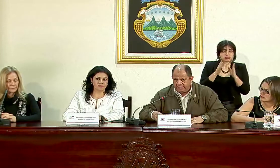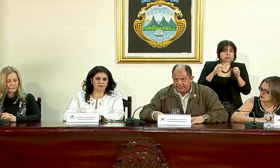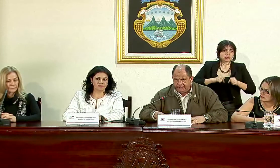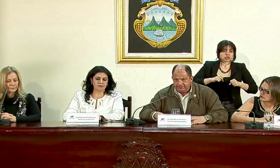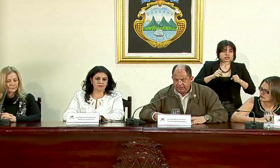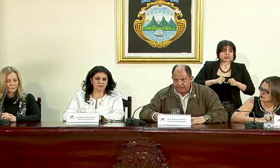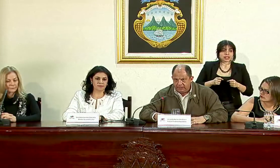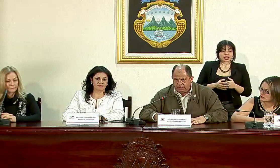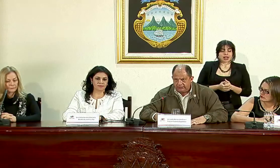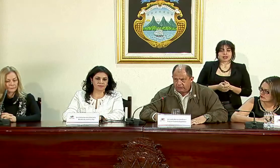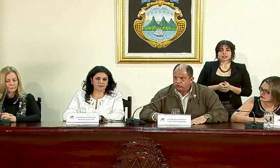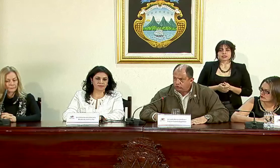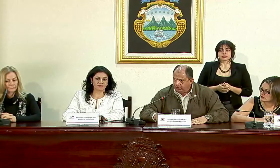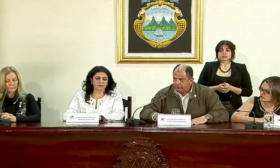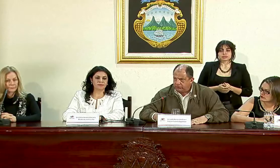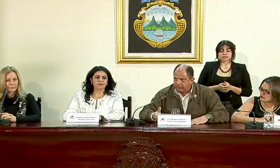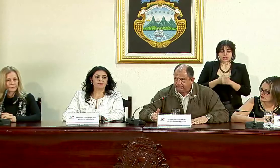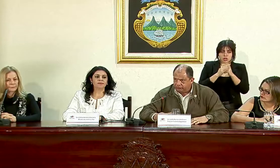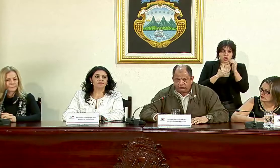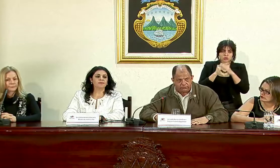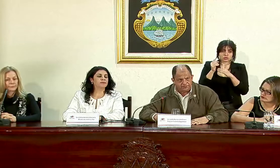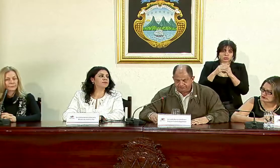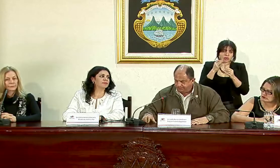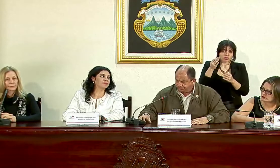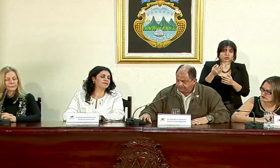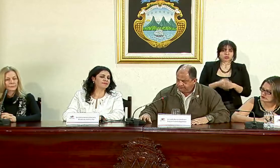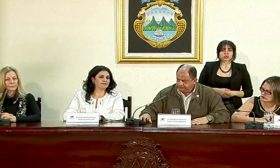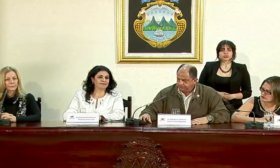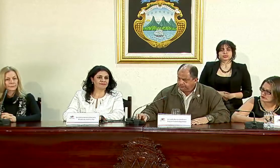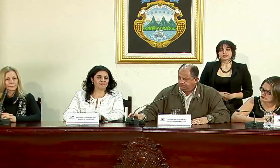la posibilidad de construirlos a futuro